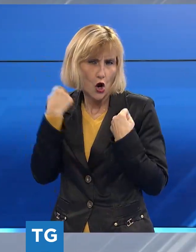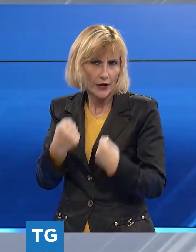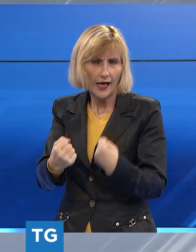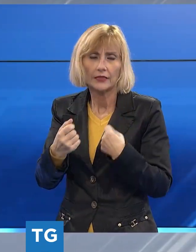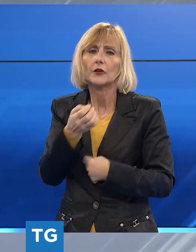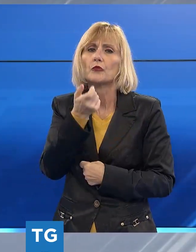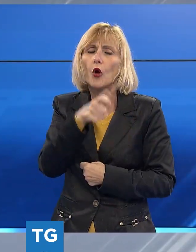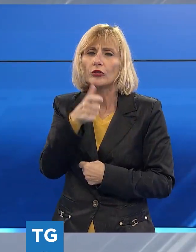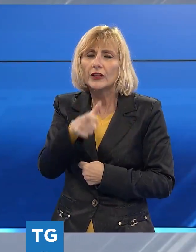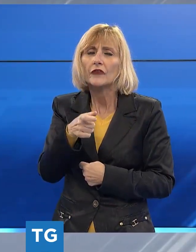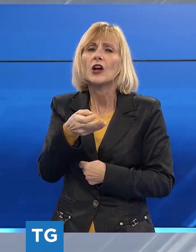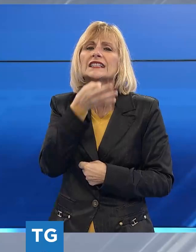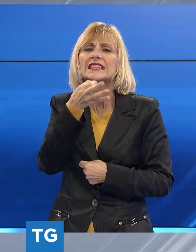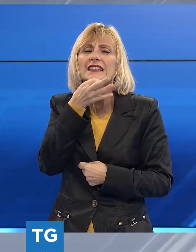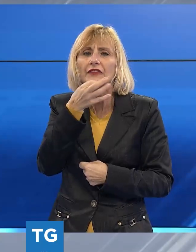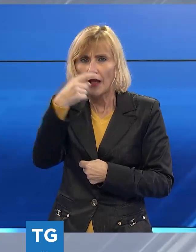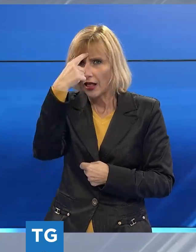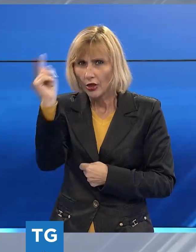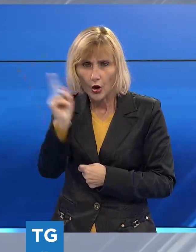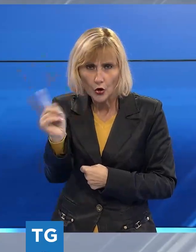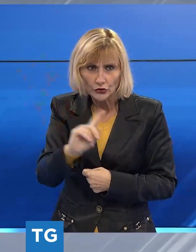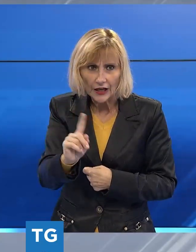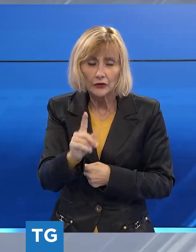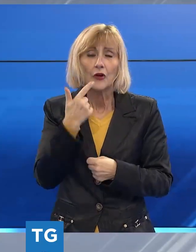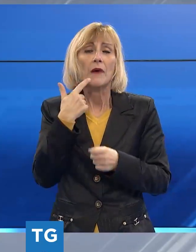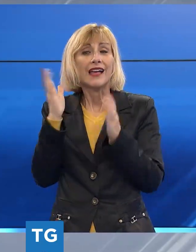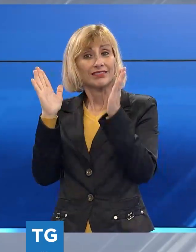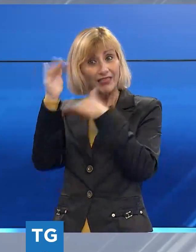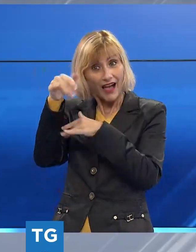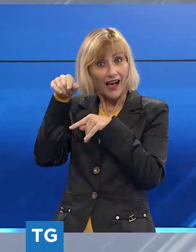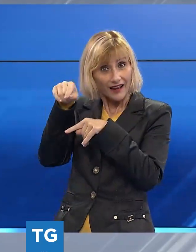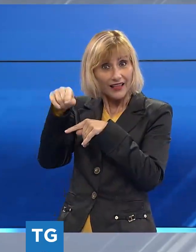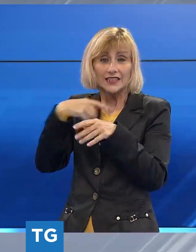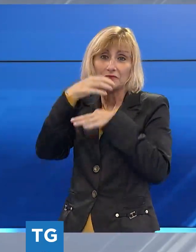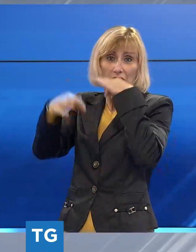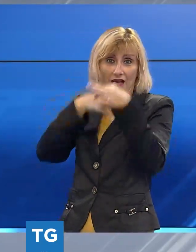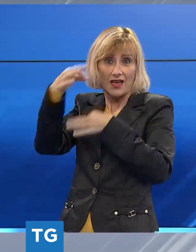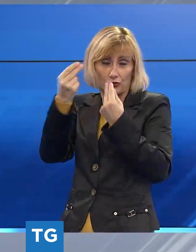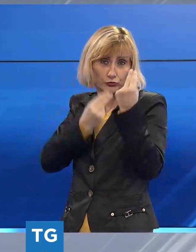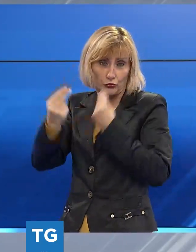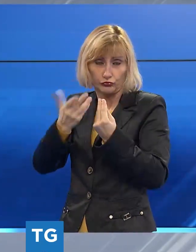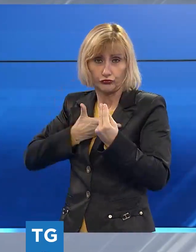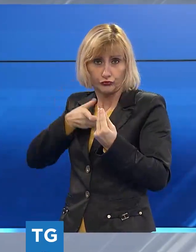di questi pannelli, nonostante le targhe affisse per spiegare il senso del progetto.